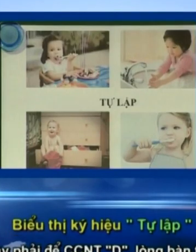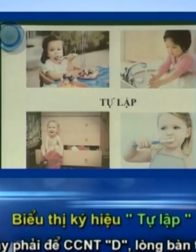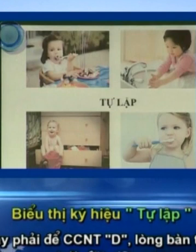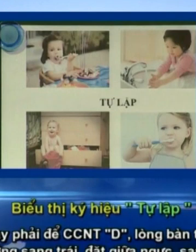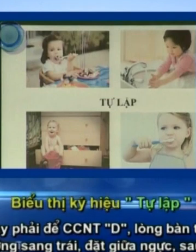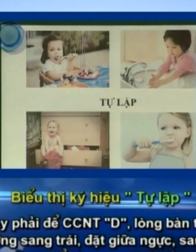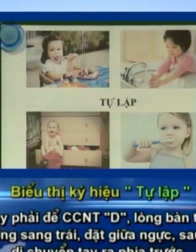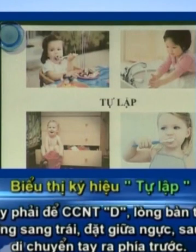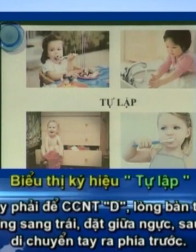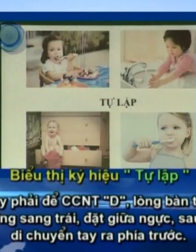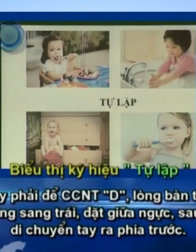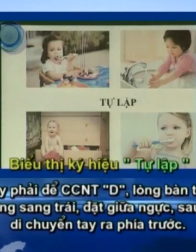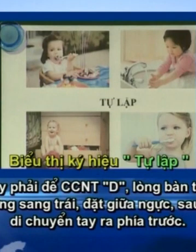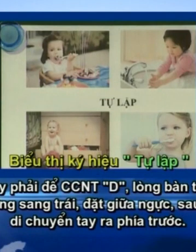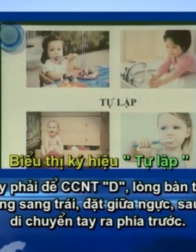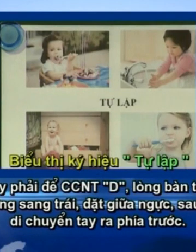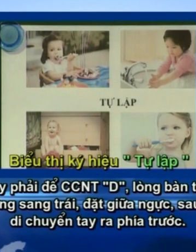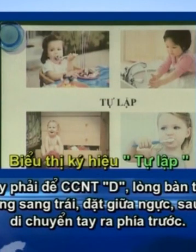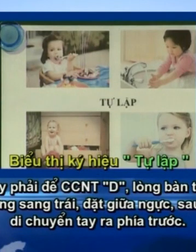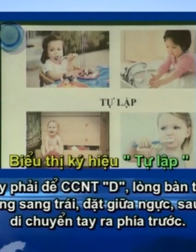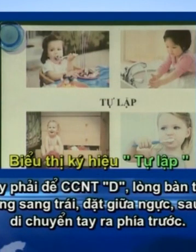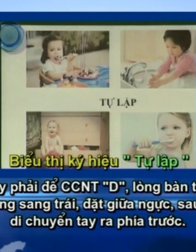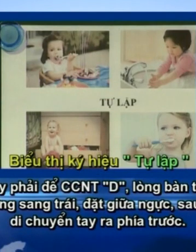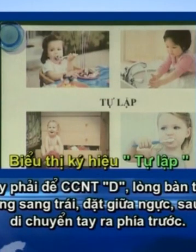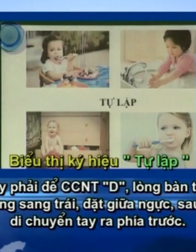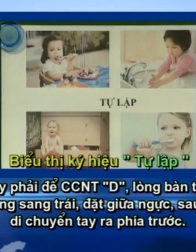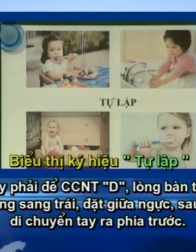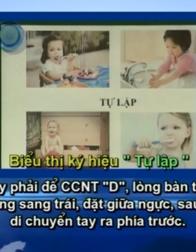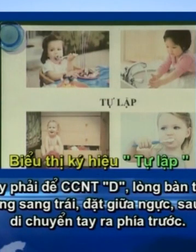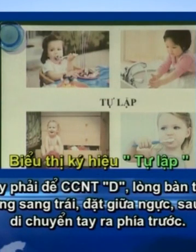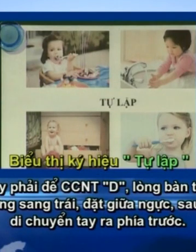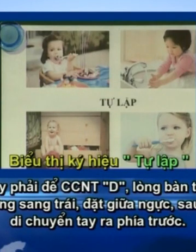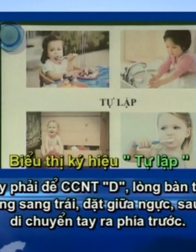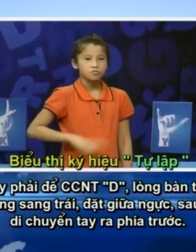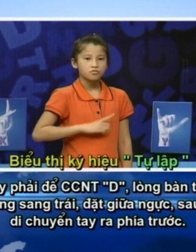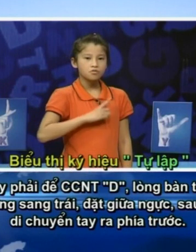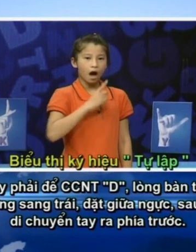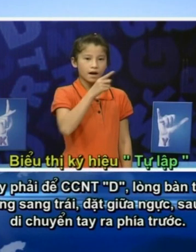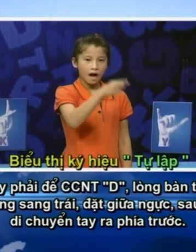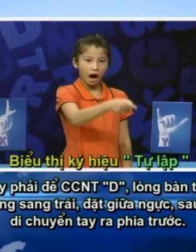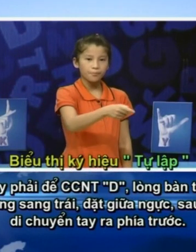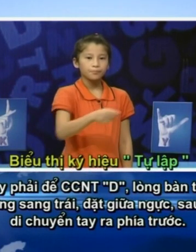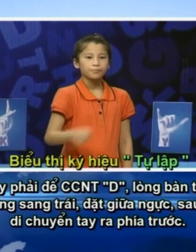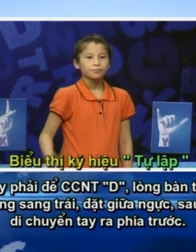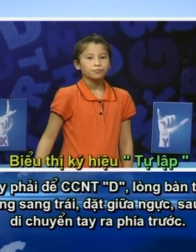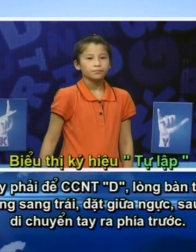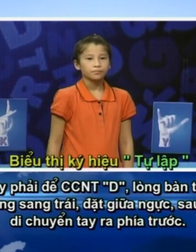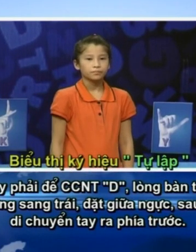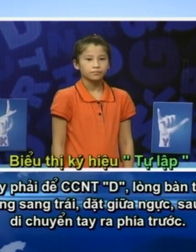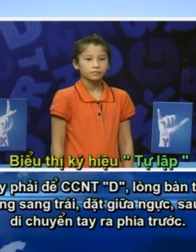Trong phần tiếp theo của chương trình Chúng ta sẽ áp dụng một số ngôn ngữ ký hiệu đã được học trong chủ đề bản thân Để thực hành các mẫu câu